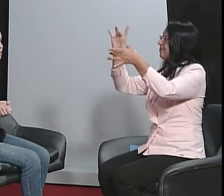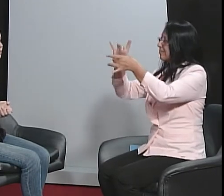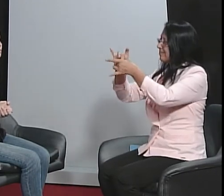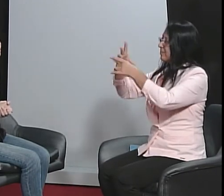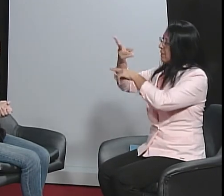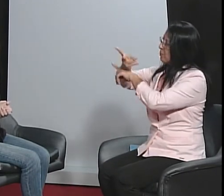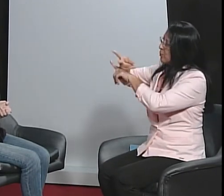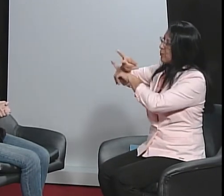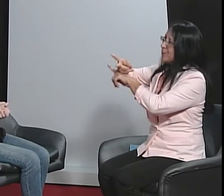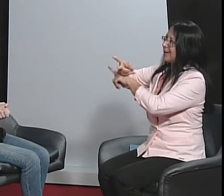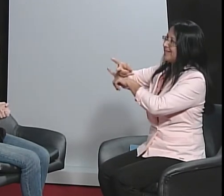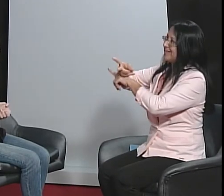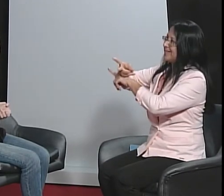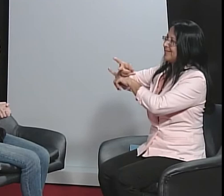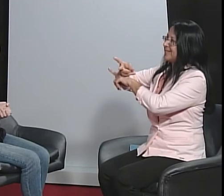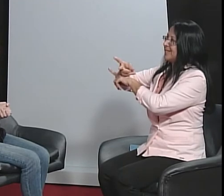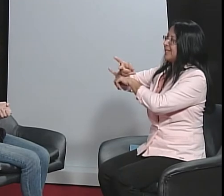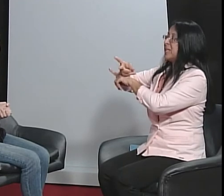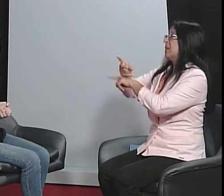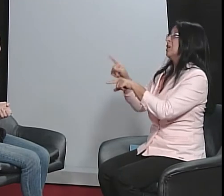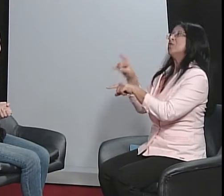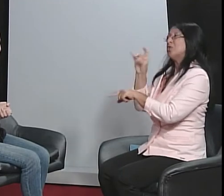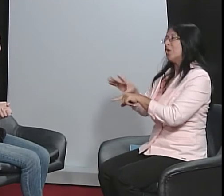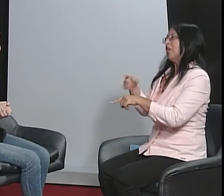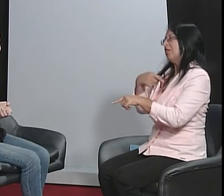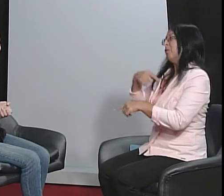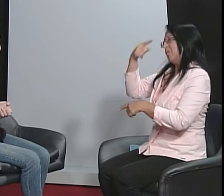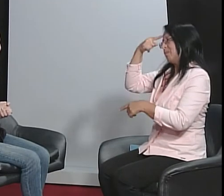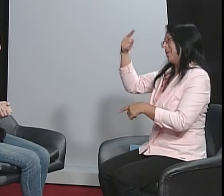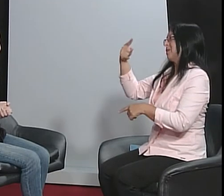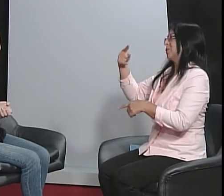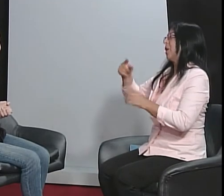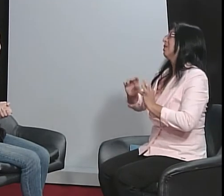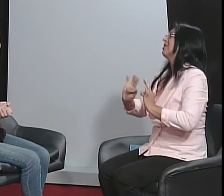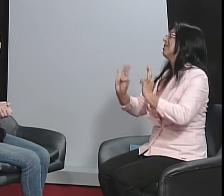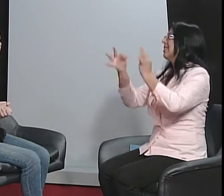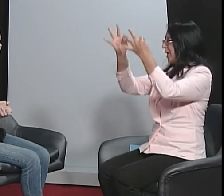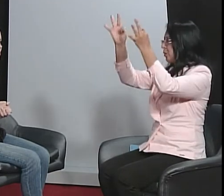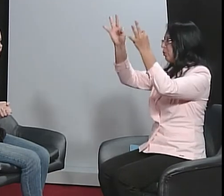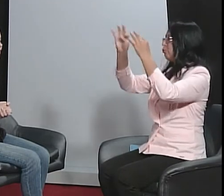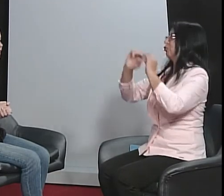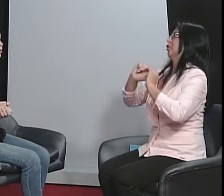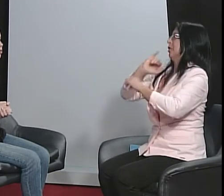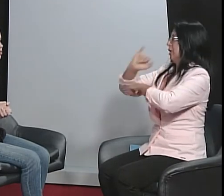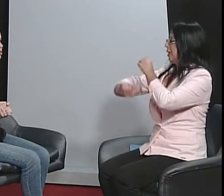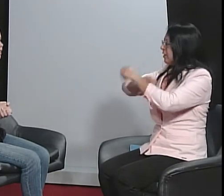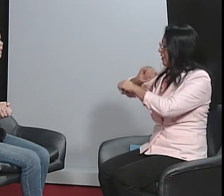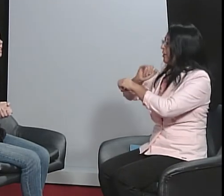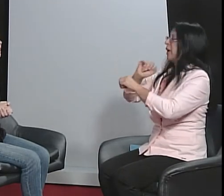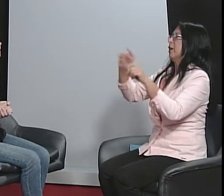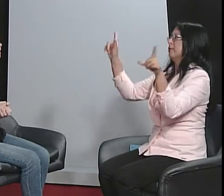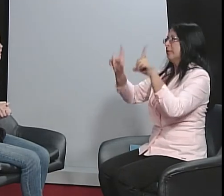procurar esses espaços. Só que eu penso que a tecnologia, internet,